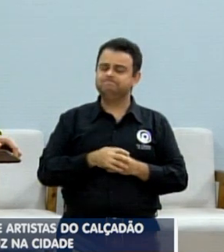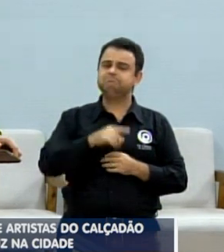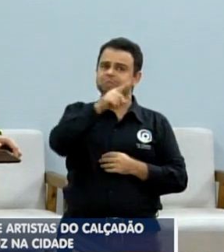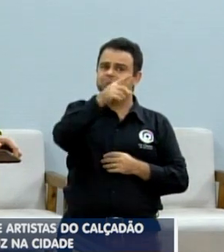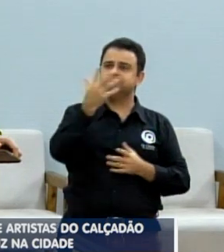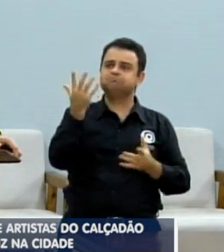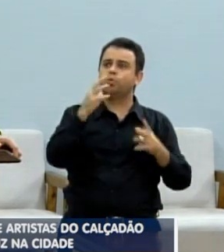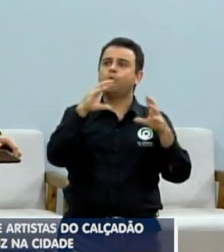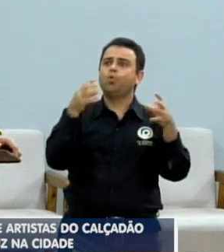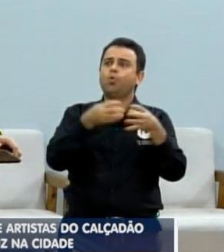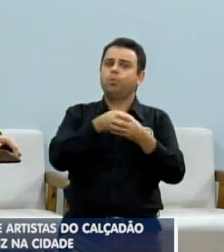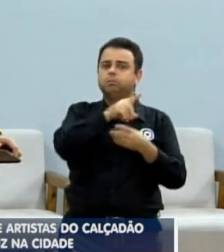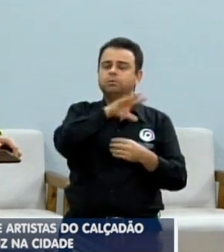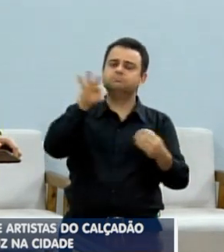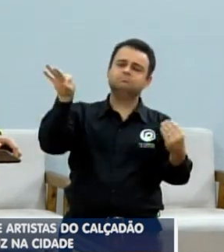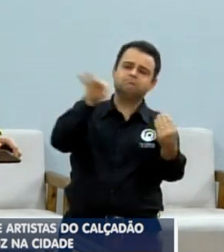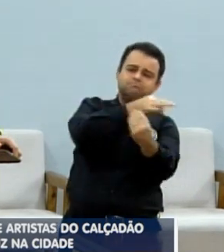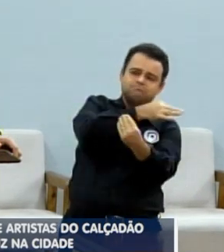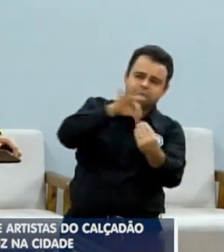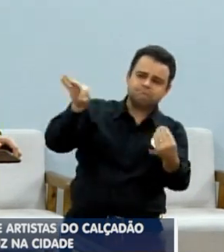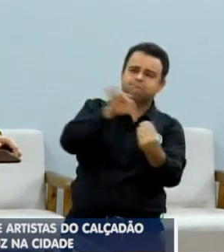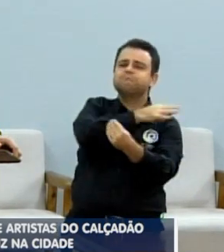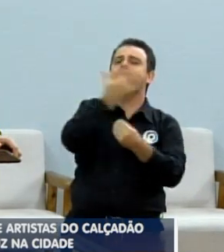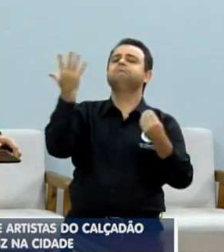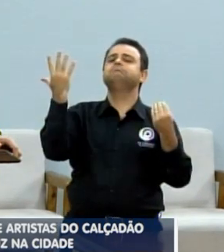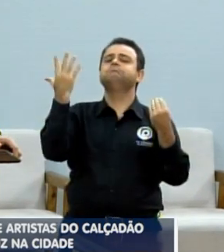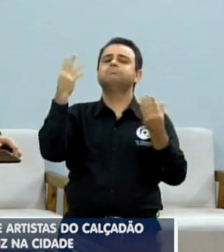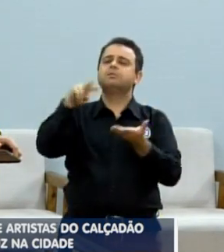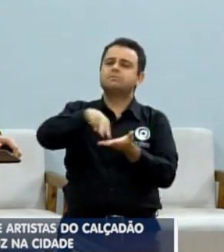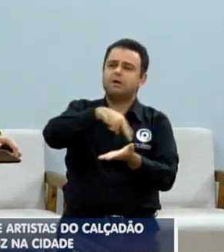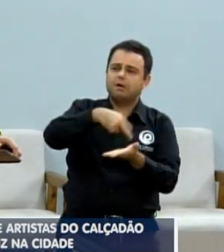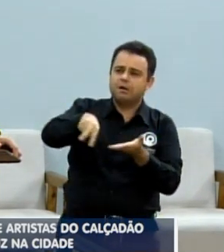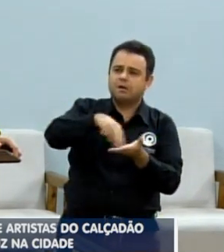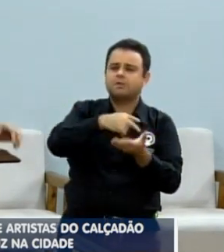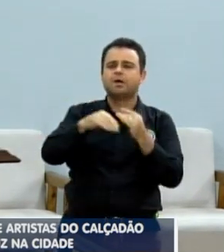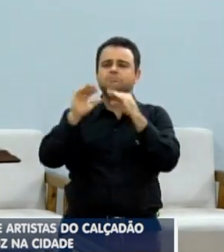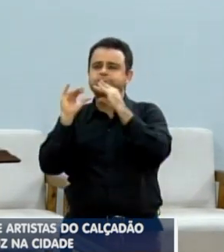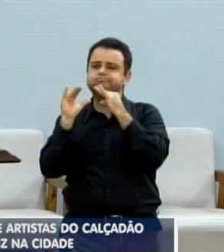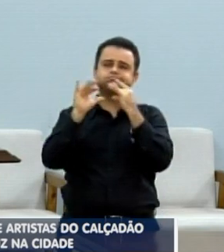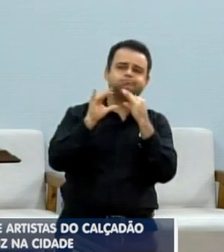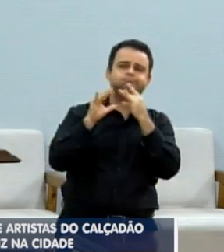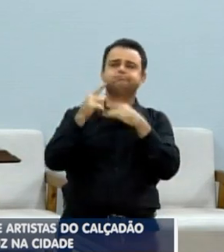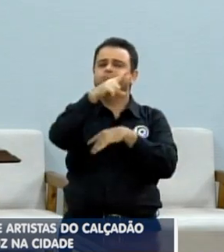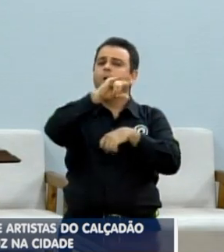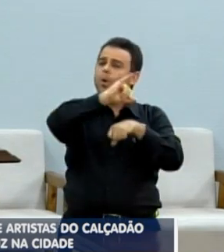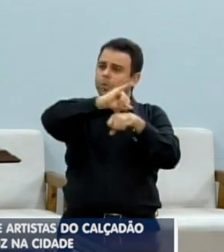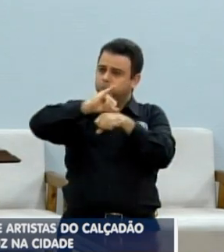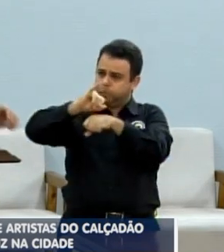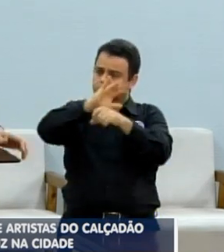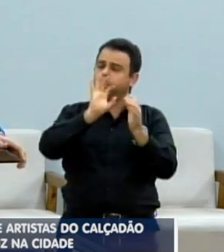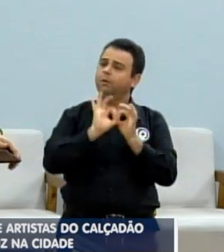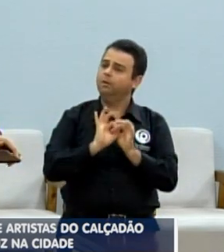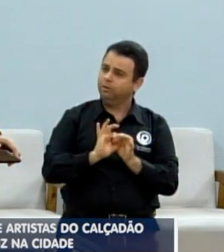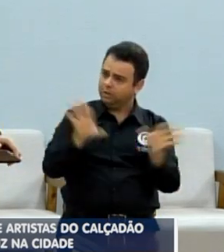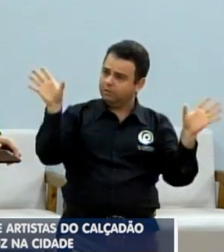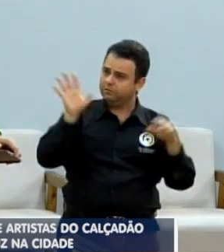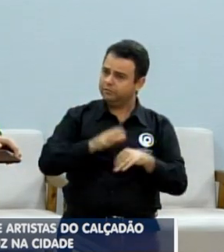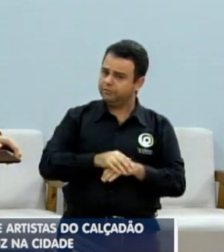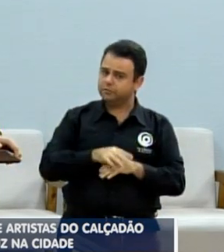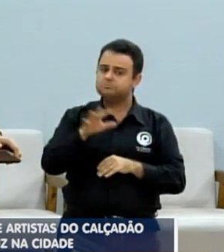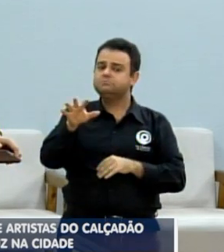músicos? Se existe lei, então por que que os fiscais, antes de